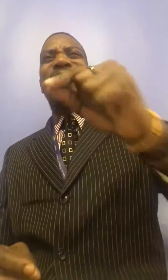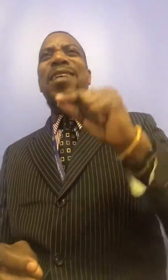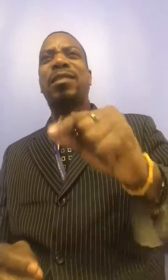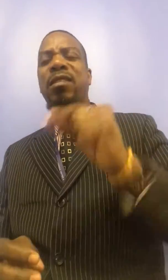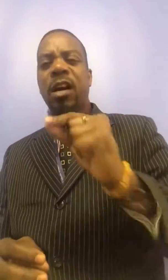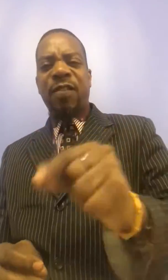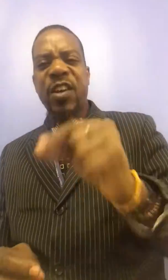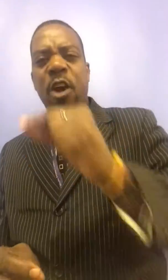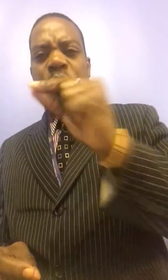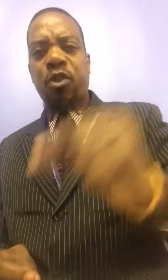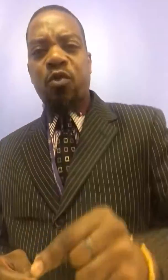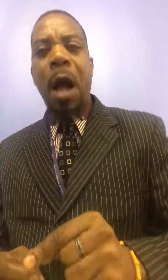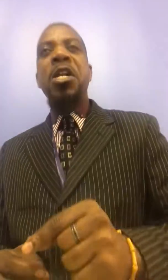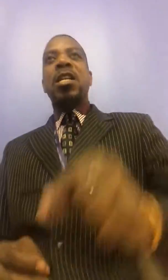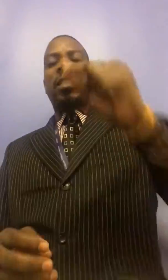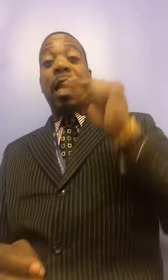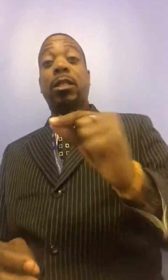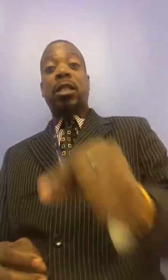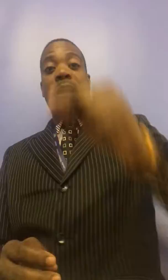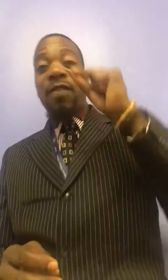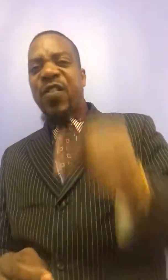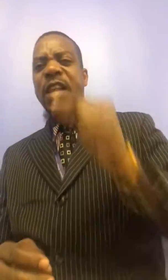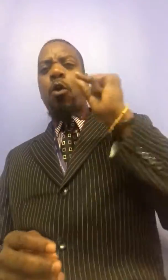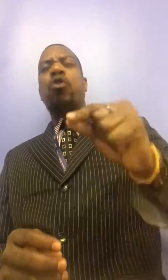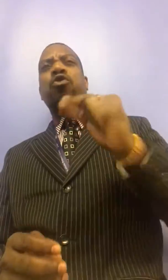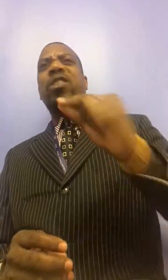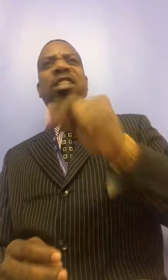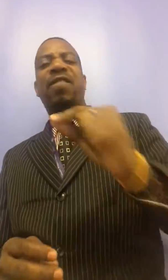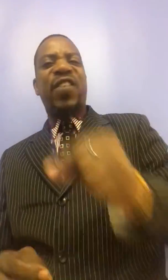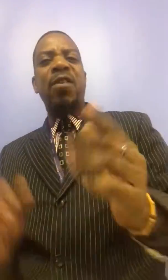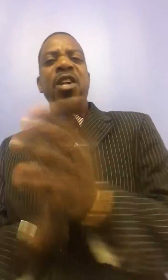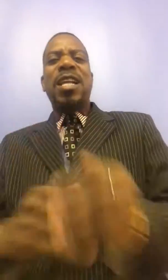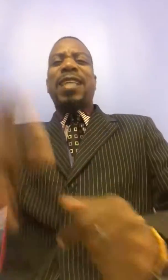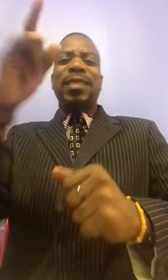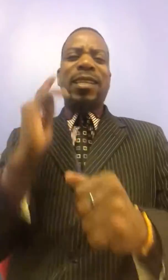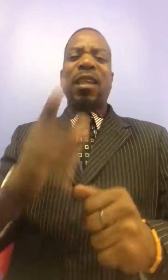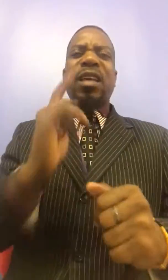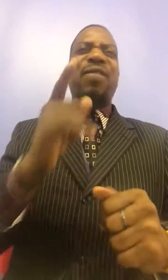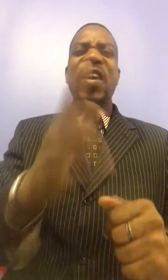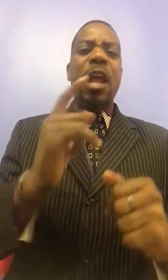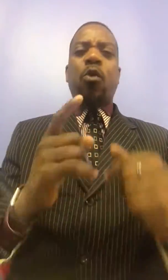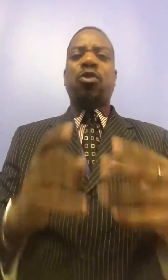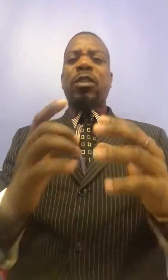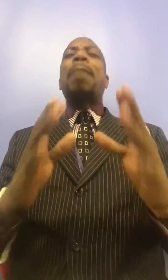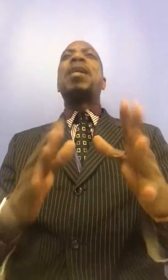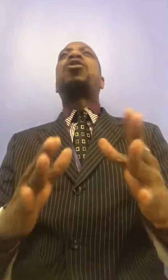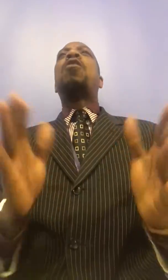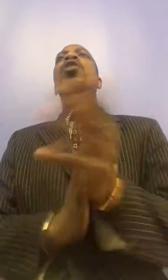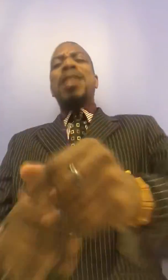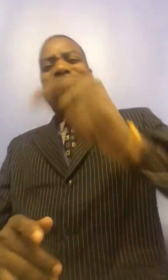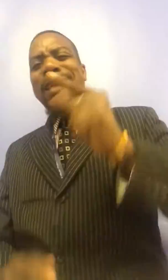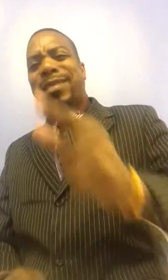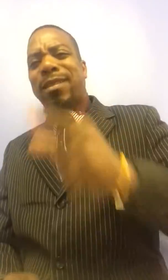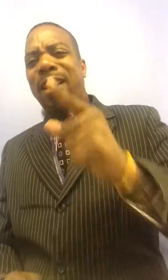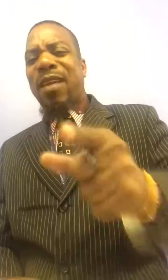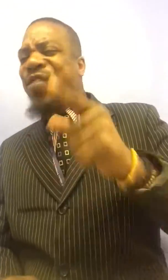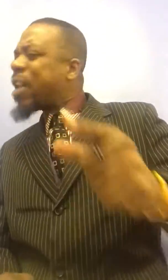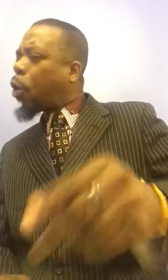accidents qui venaient contre toi, les accidents qui venaient contre tes enfants, les accidents qui venaient contre ta maison, les accidents qui venaient